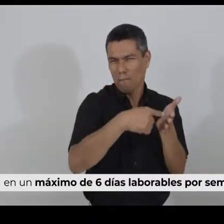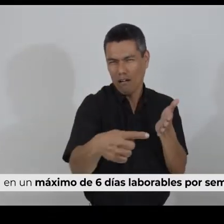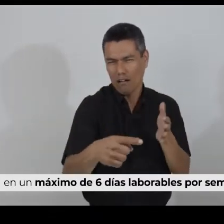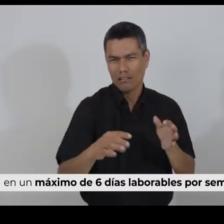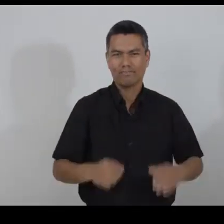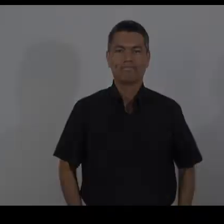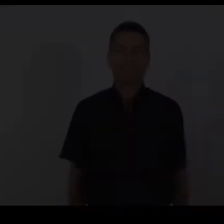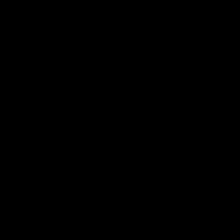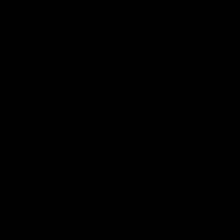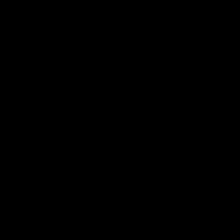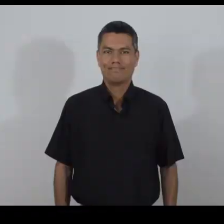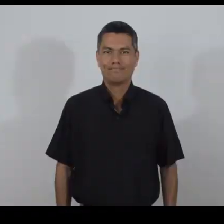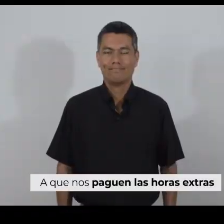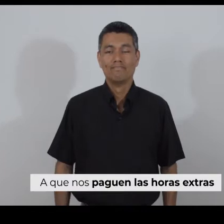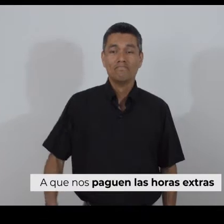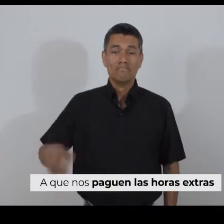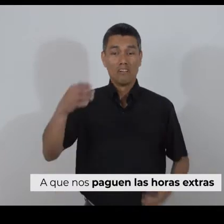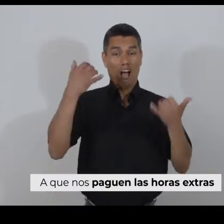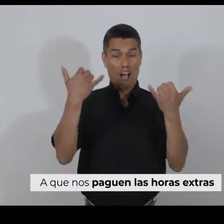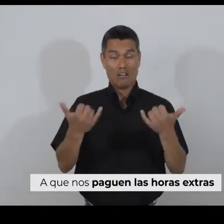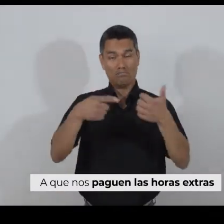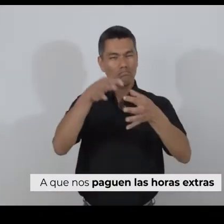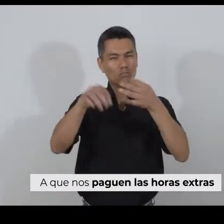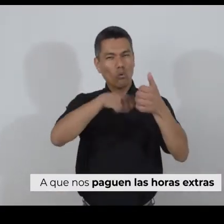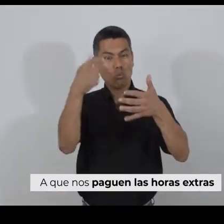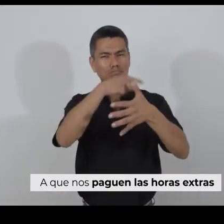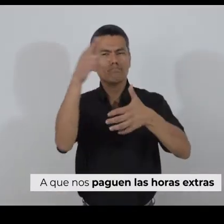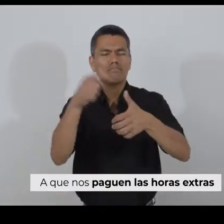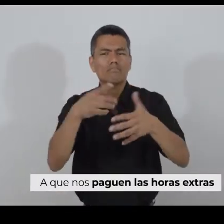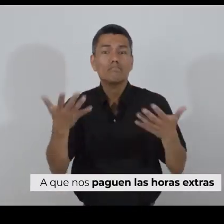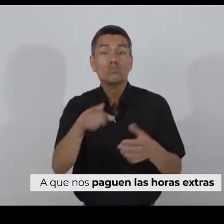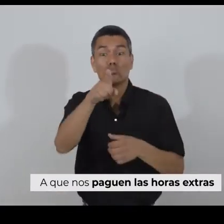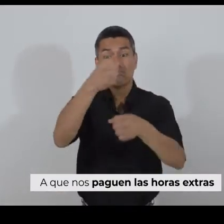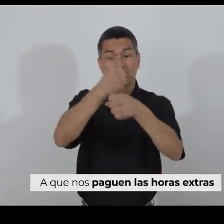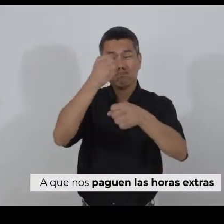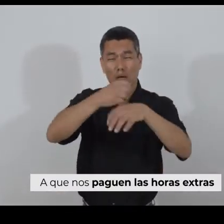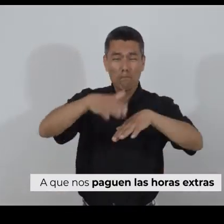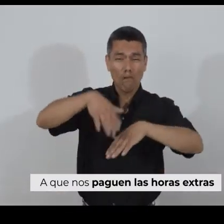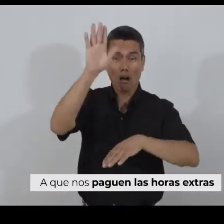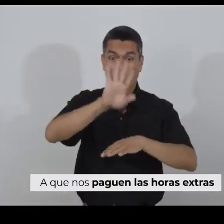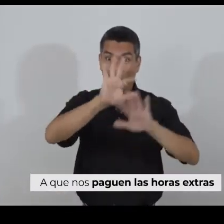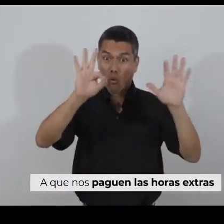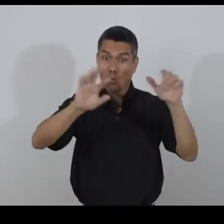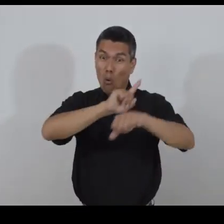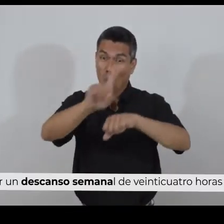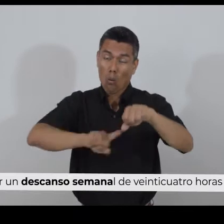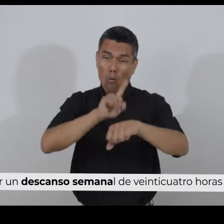A tener